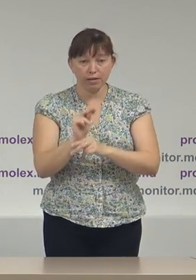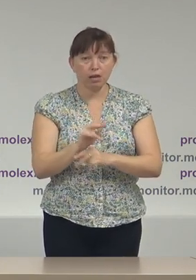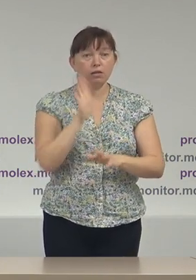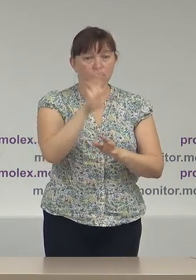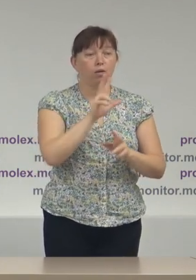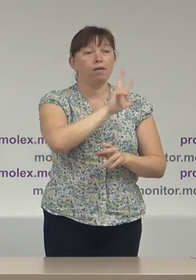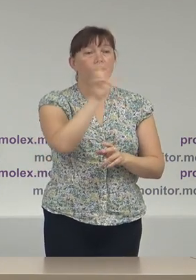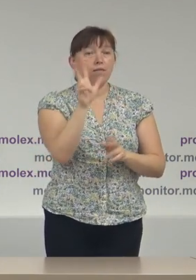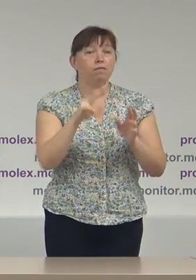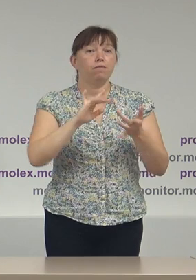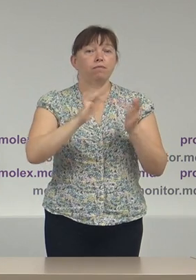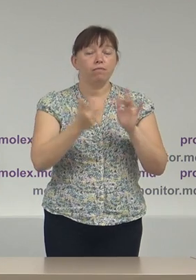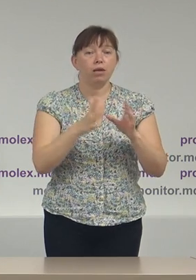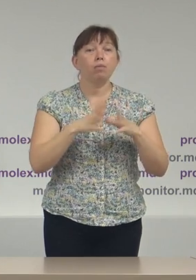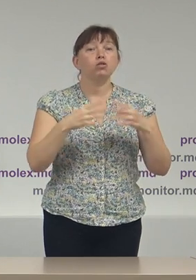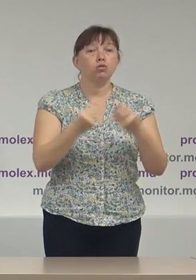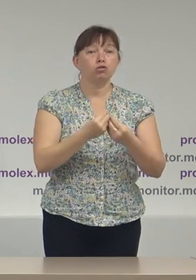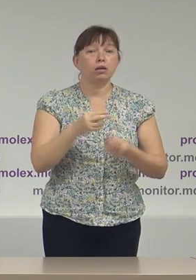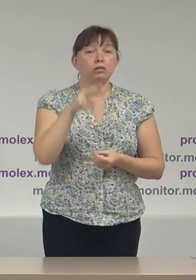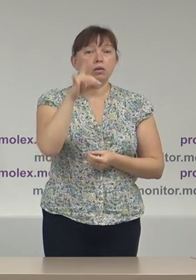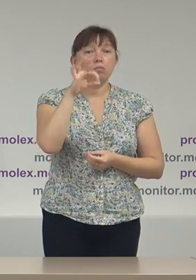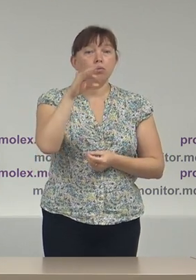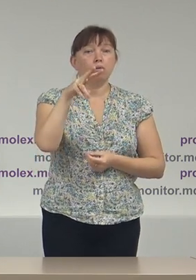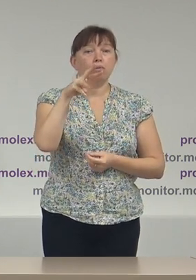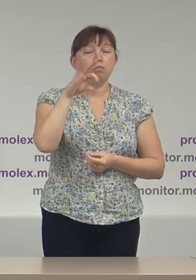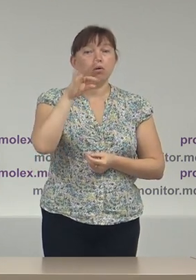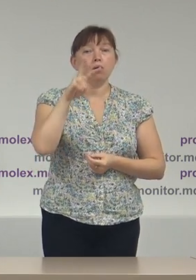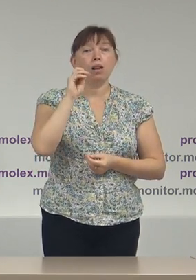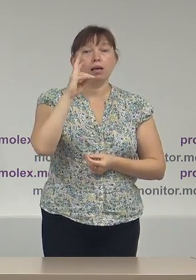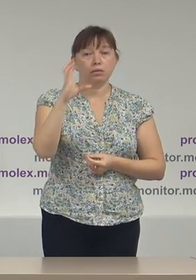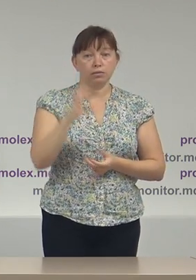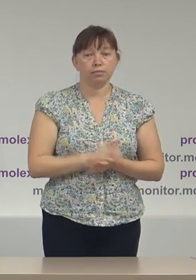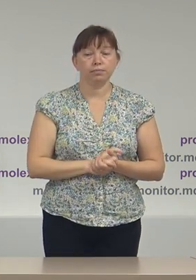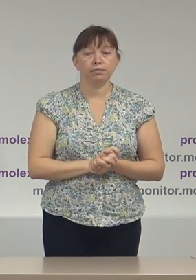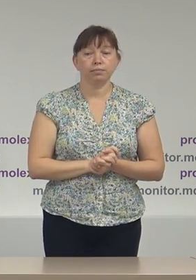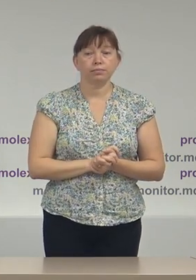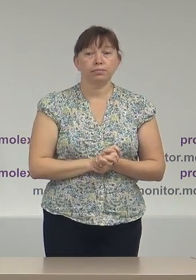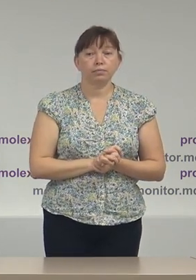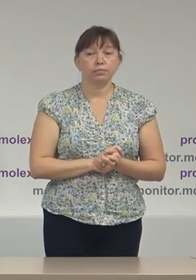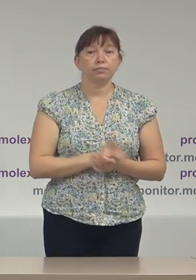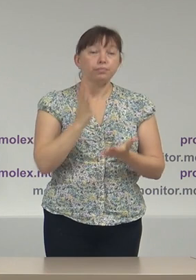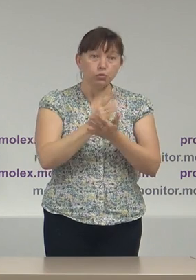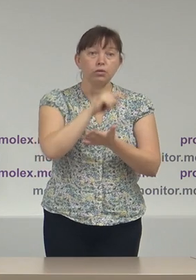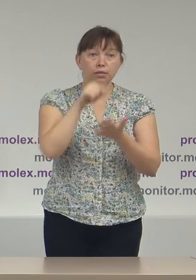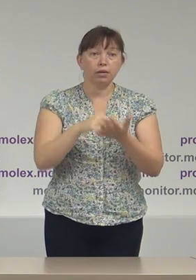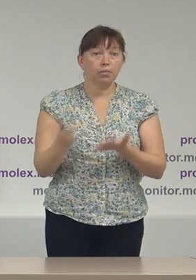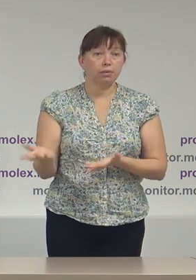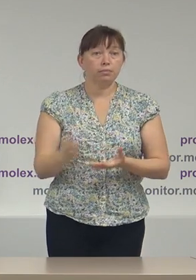pagina web a asociației promalexă. Îmi cer scuzie încă o dată dacă sunt întrebări.